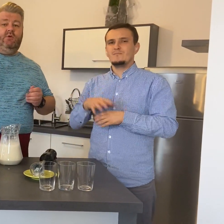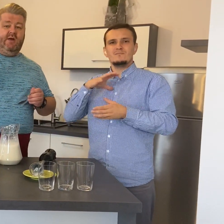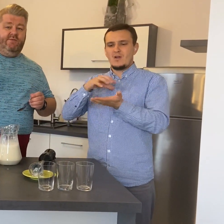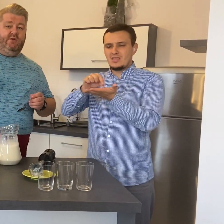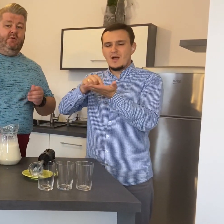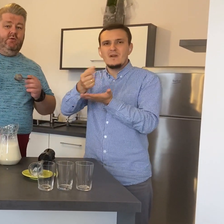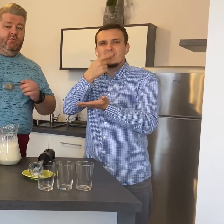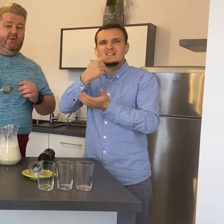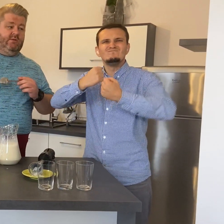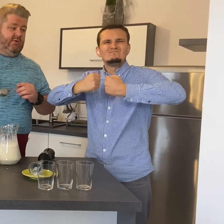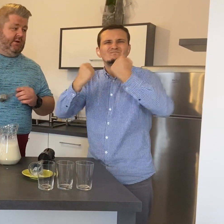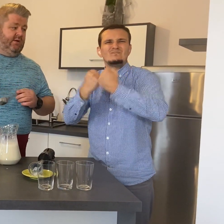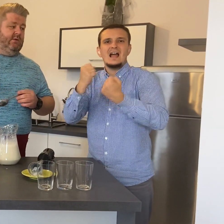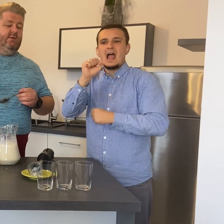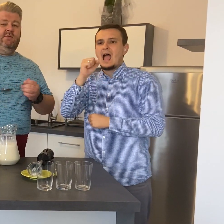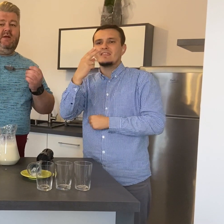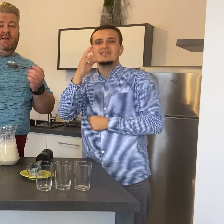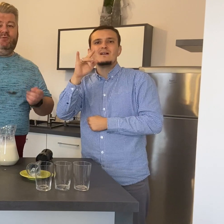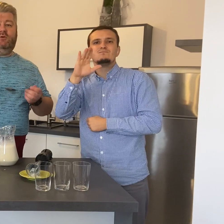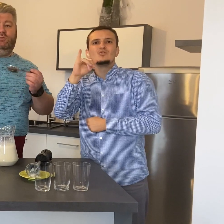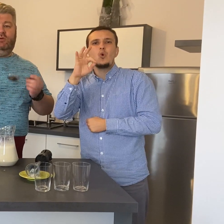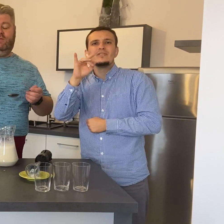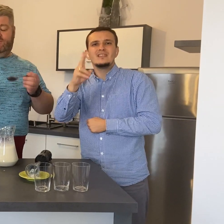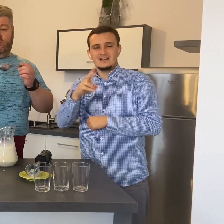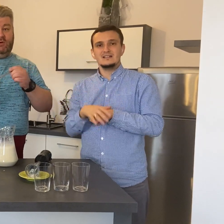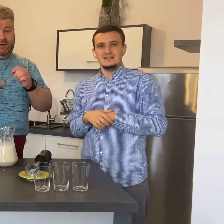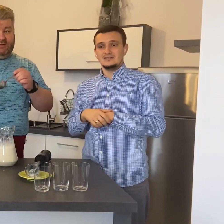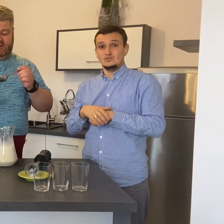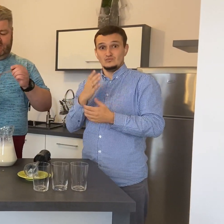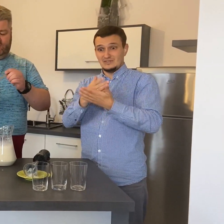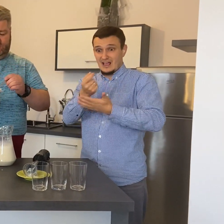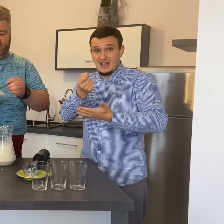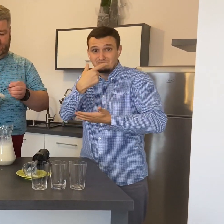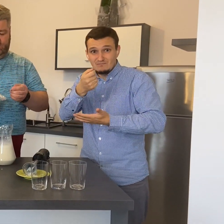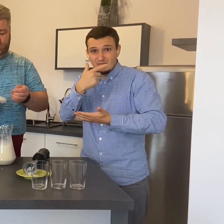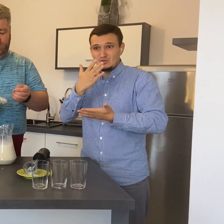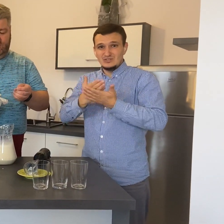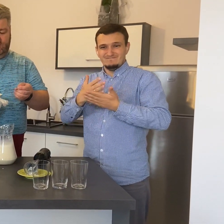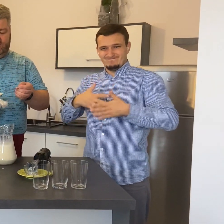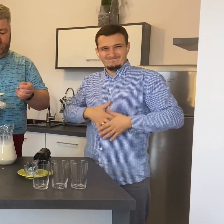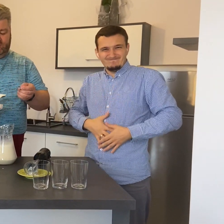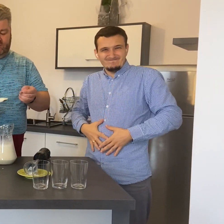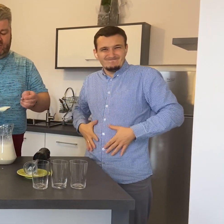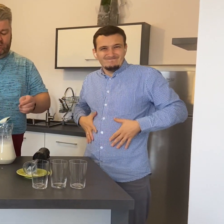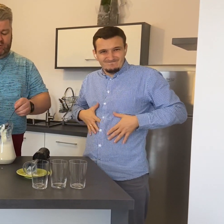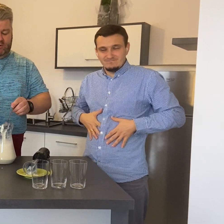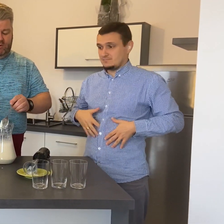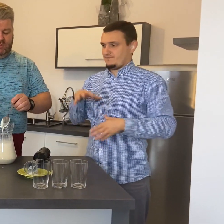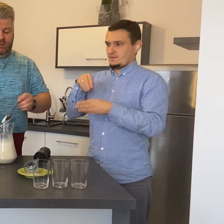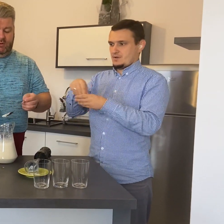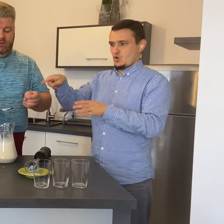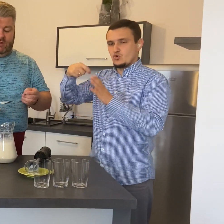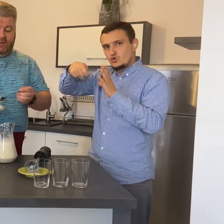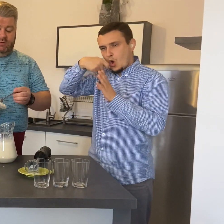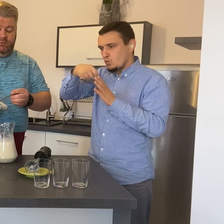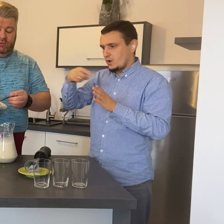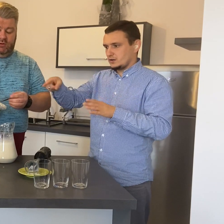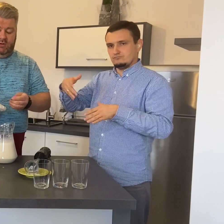To kefir i jogurty naturalne najlepsza odbudowa flory bakteryjnej naszego organizmu. Z tego względu, że antybiotyki